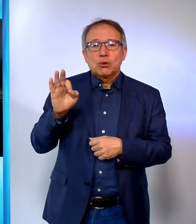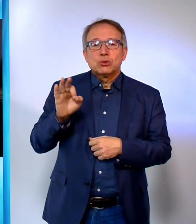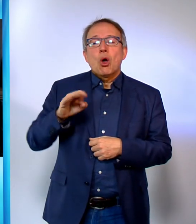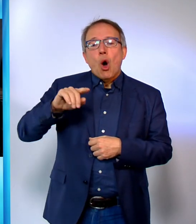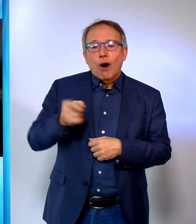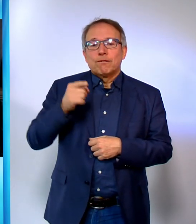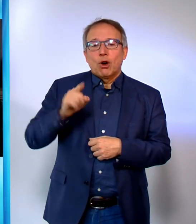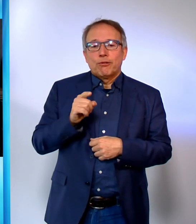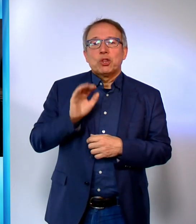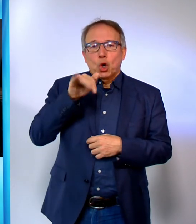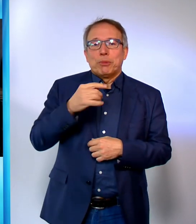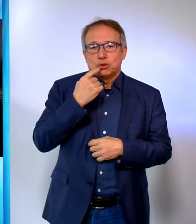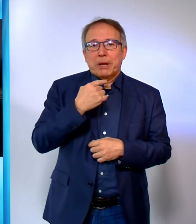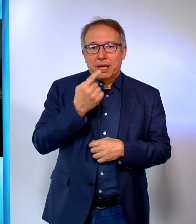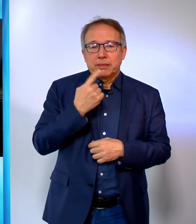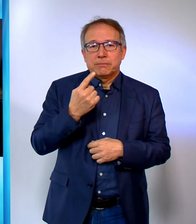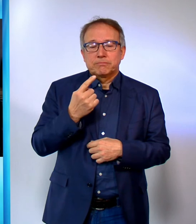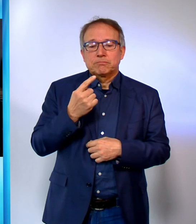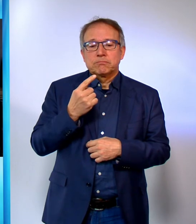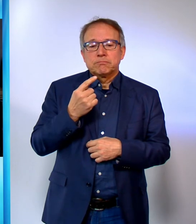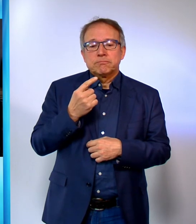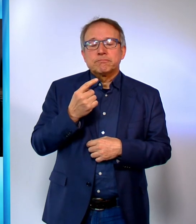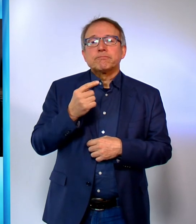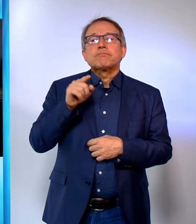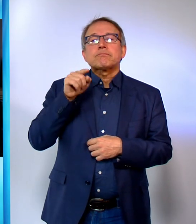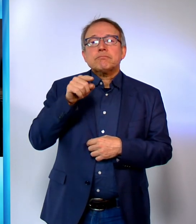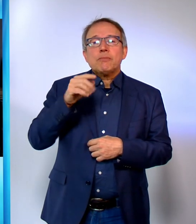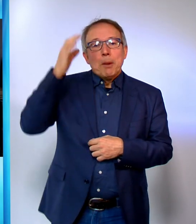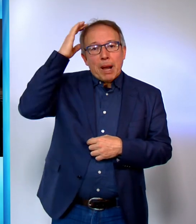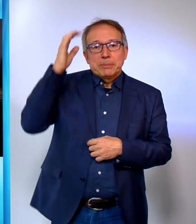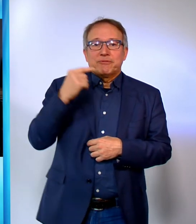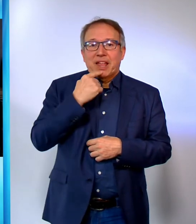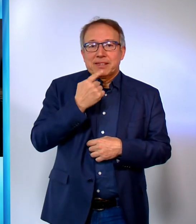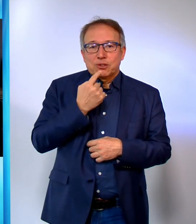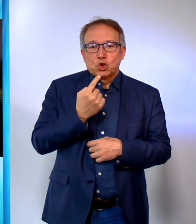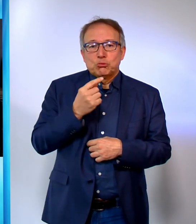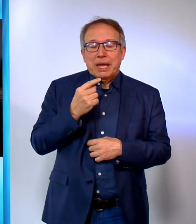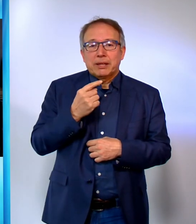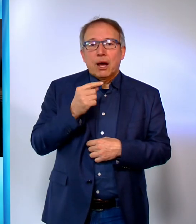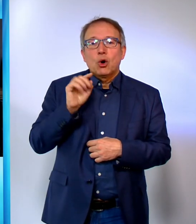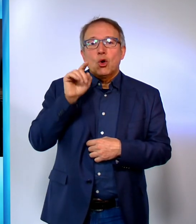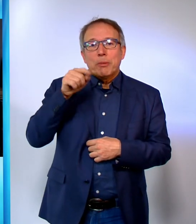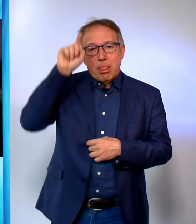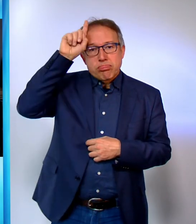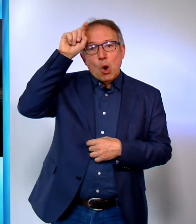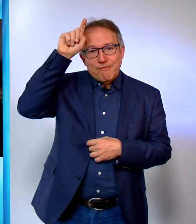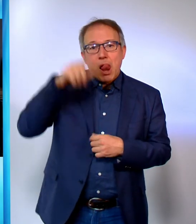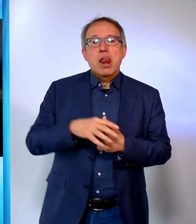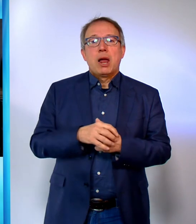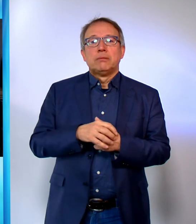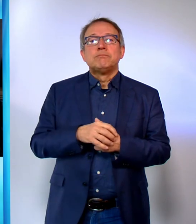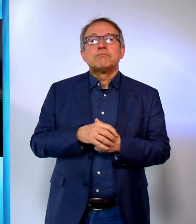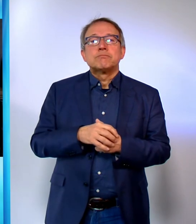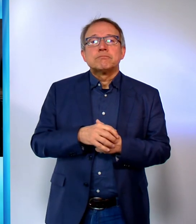nicht müde, uns daran zu erinnern. Neben Gott, seinem Hauptthema, spart er den Teufel, der alles durcheinander bringt, nicht